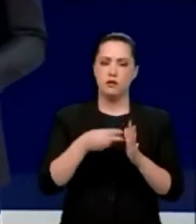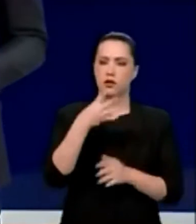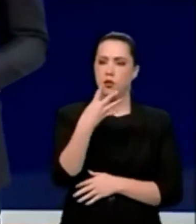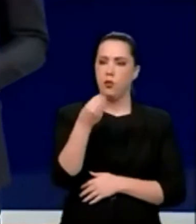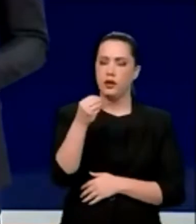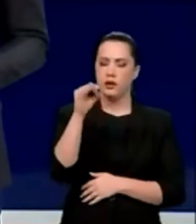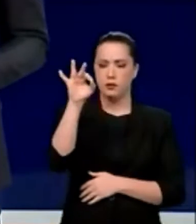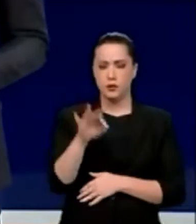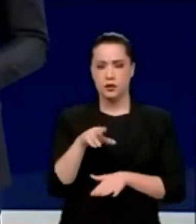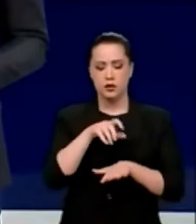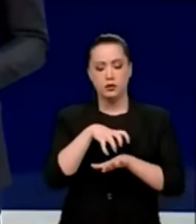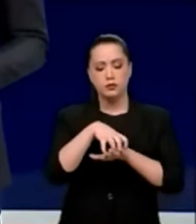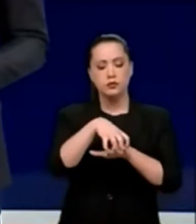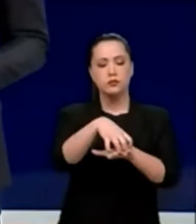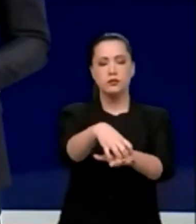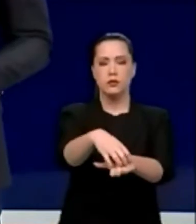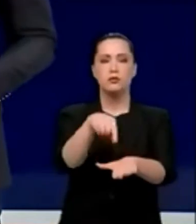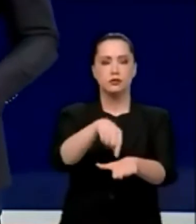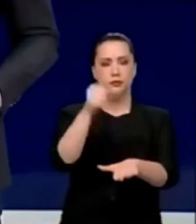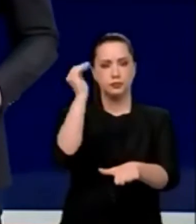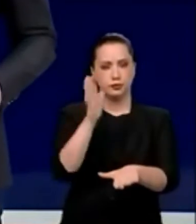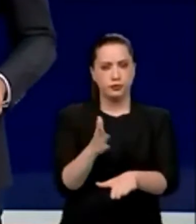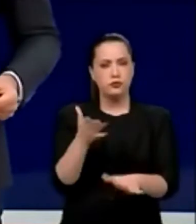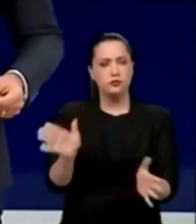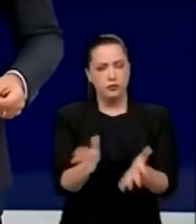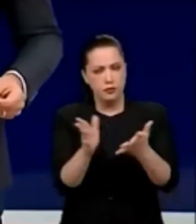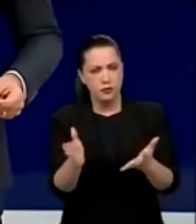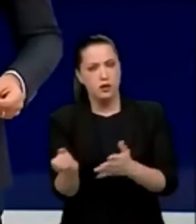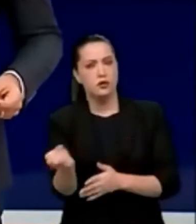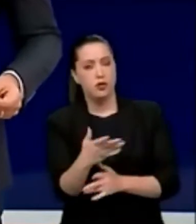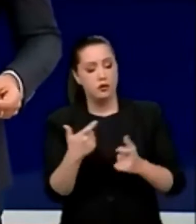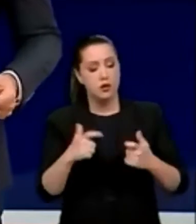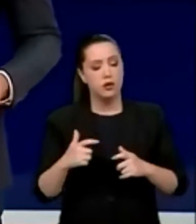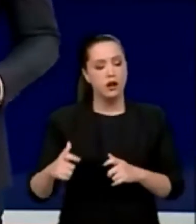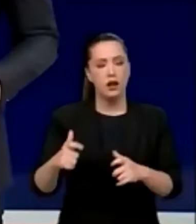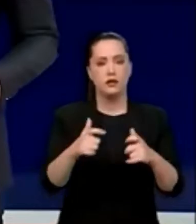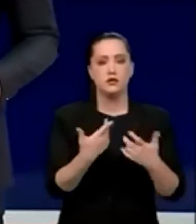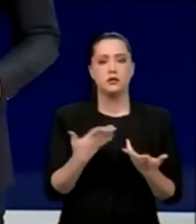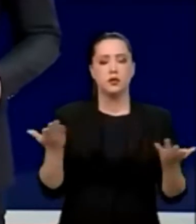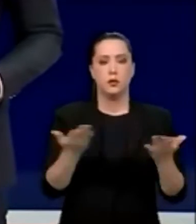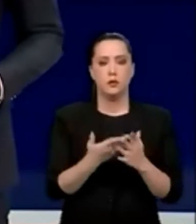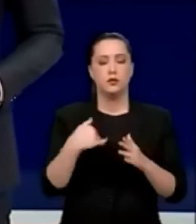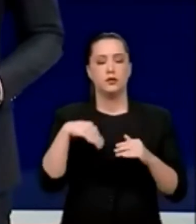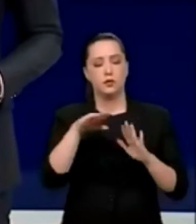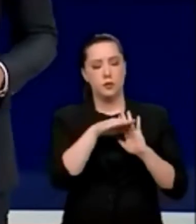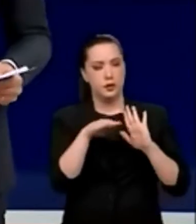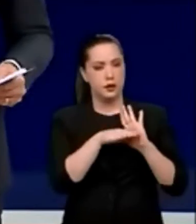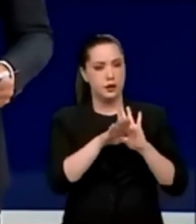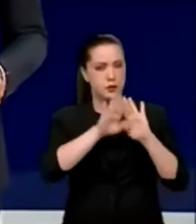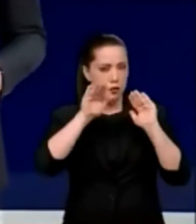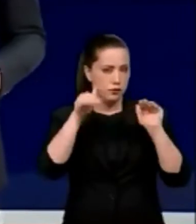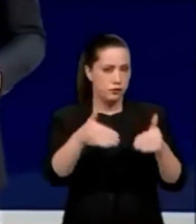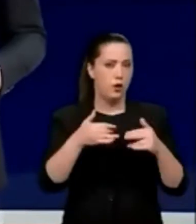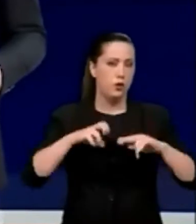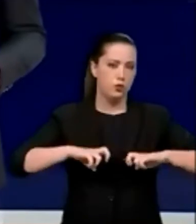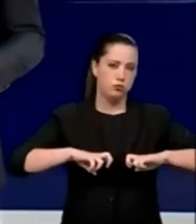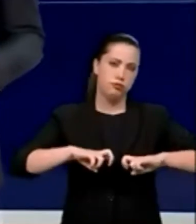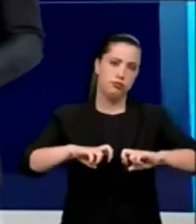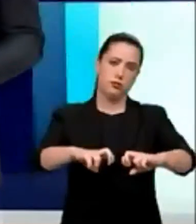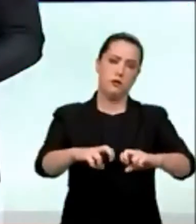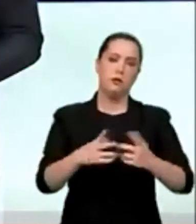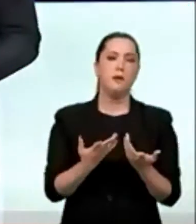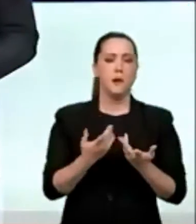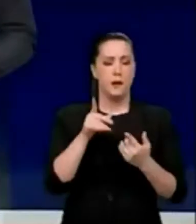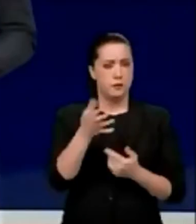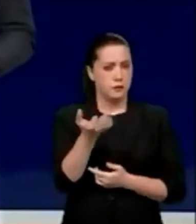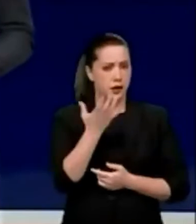Brasil. E para alavancar a construção de novas linhas, foi lançado hoje o ProTrilhos. O programa tem o objetivo de tornar o